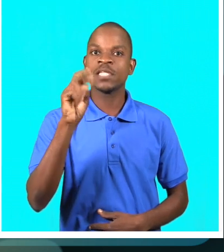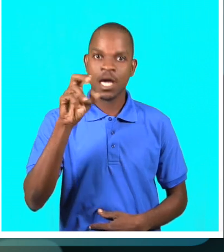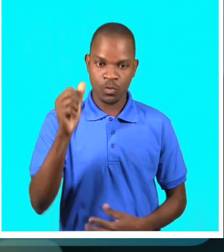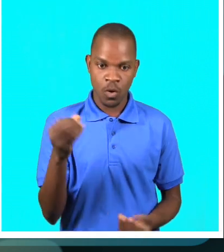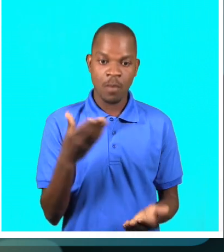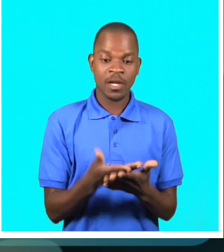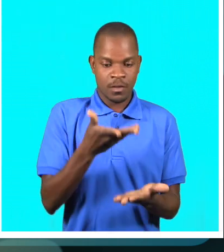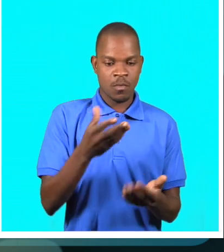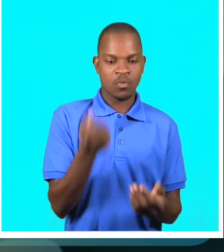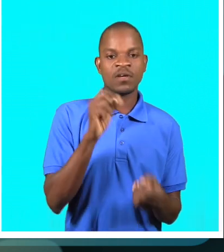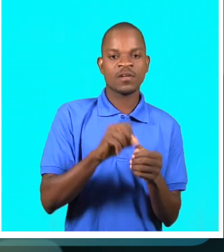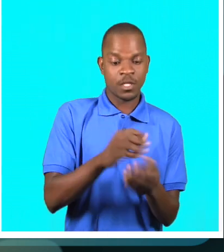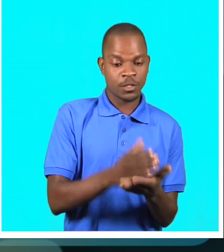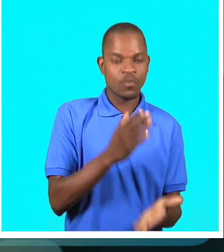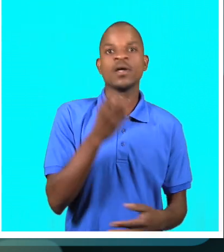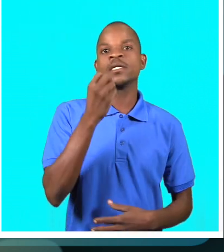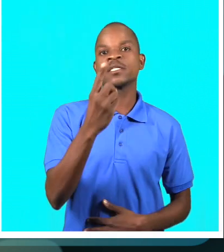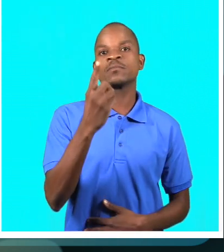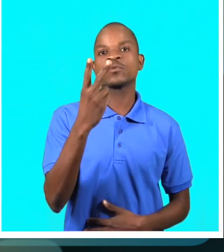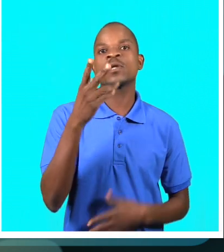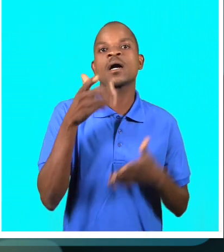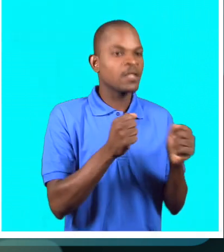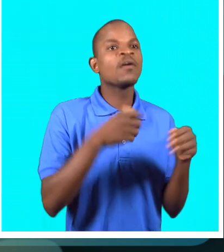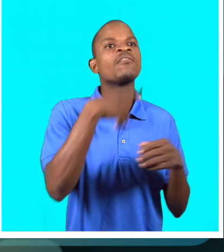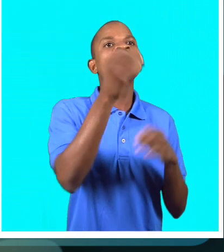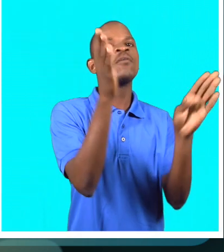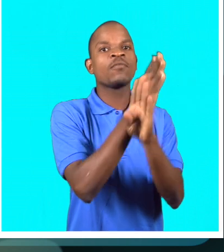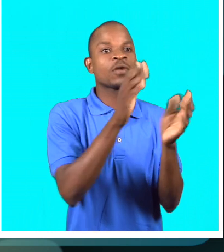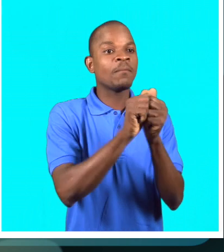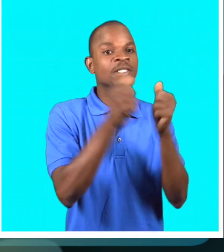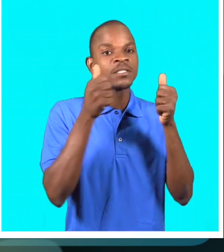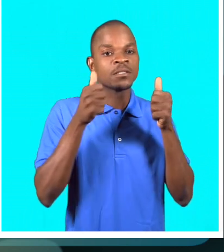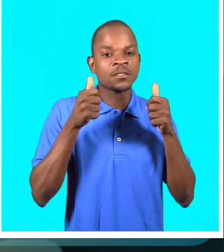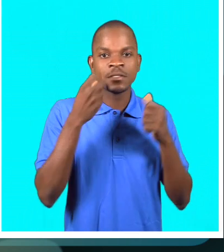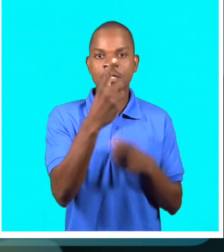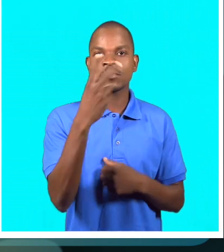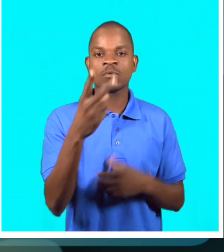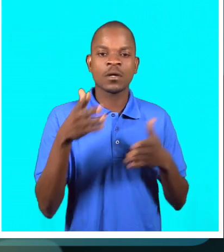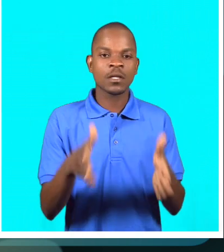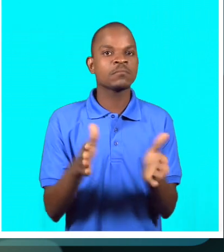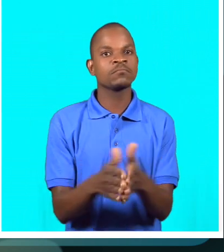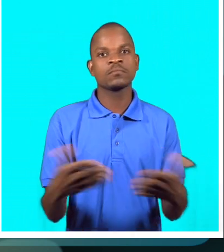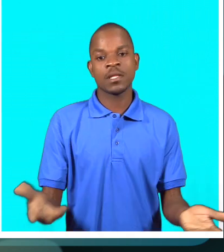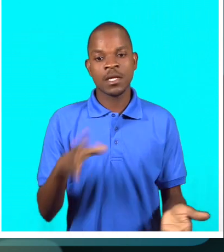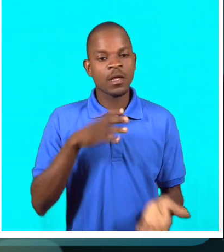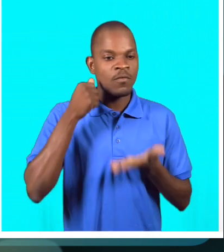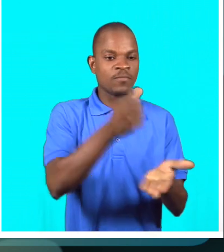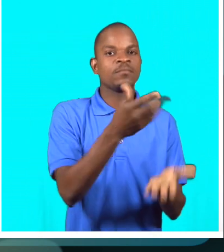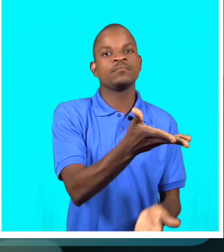fazer estas provas de 12ª classe. Aquilo são tantos atletas que saem para fora, mesmo sem a 12ª classe, têm